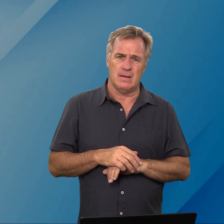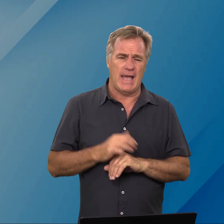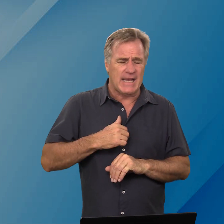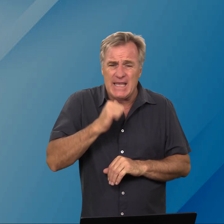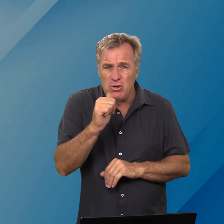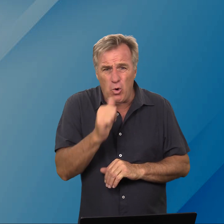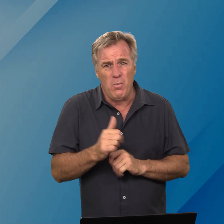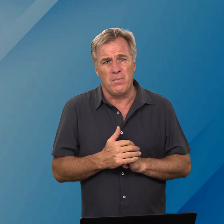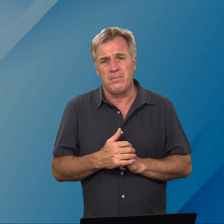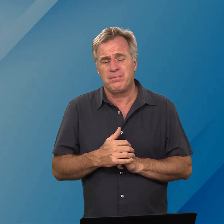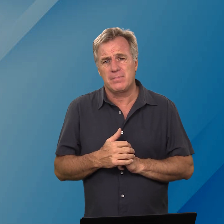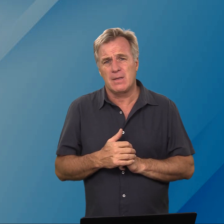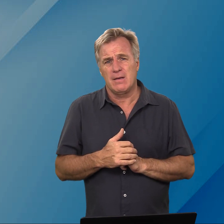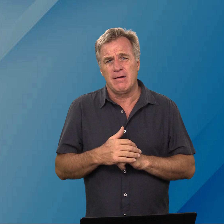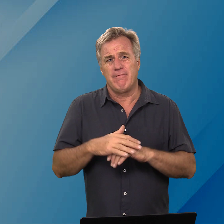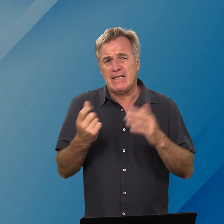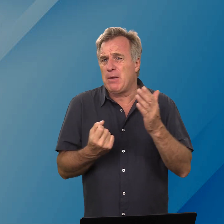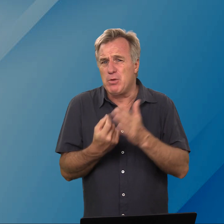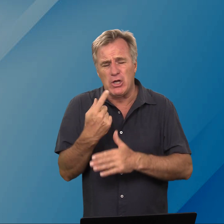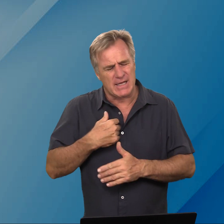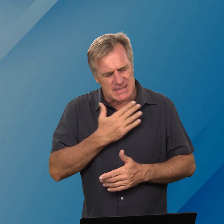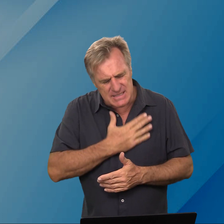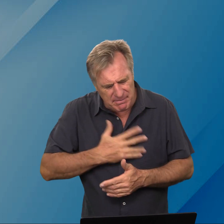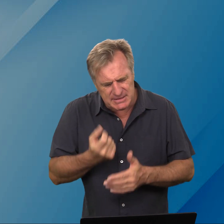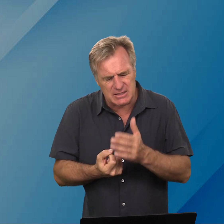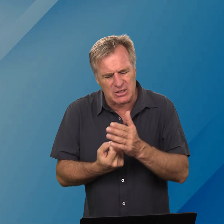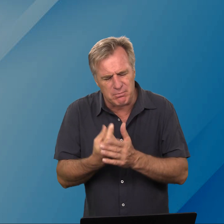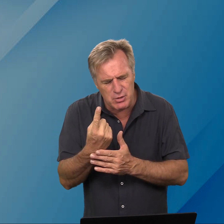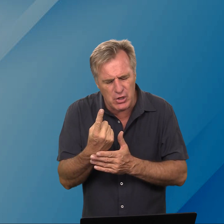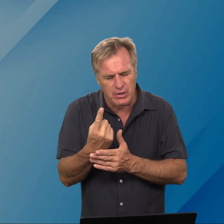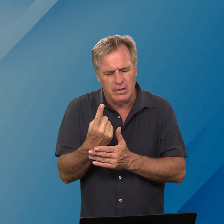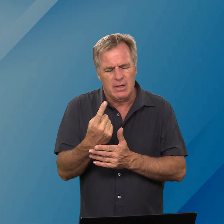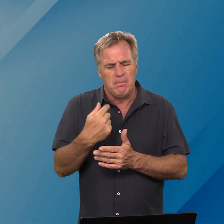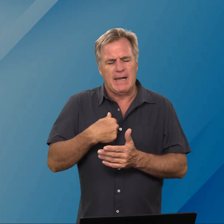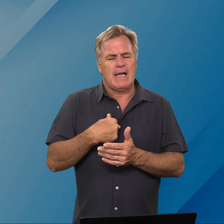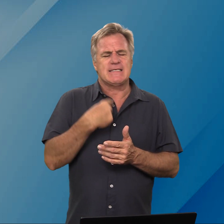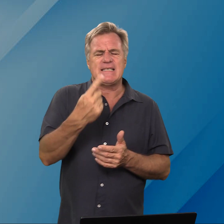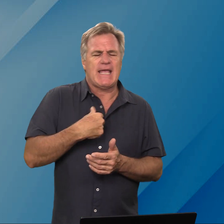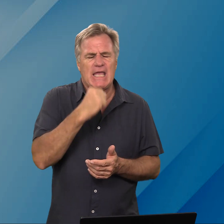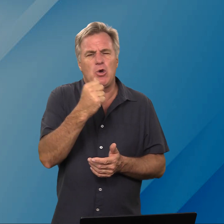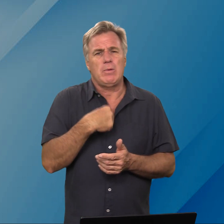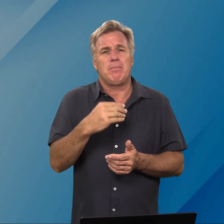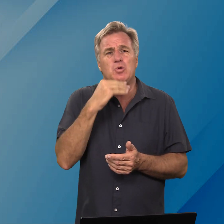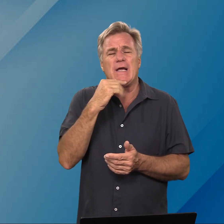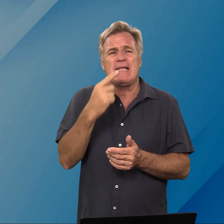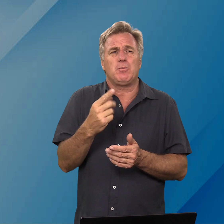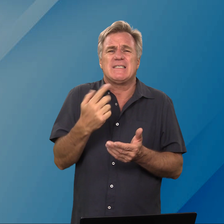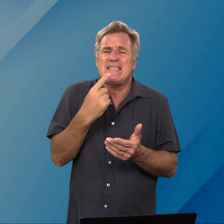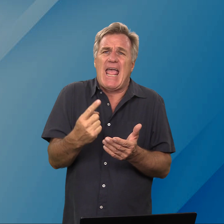Ek gee nie om wat gebeur het Ek is jammer dit het gebeur maar as ek sê ek gee nie om dan bedoel ek net om te sê